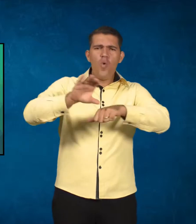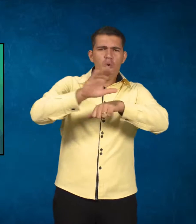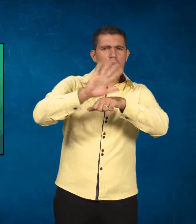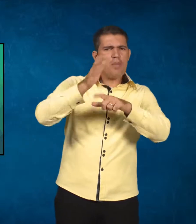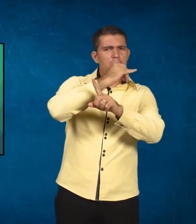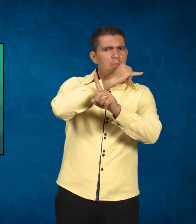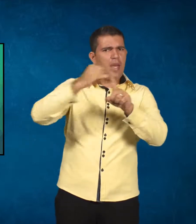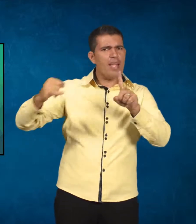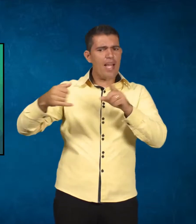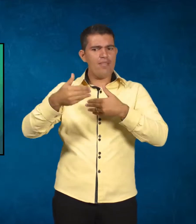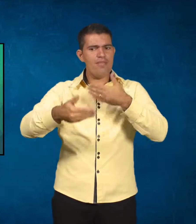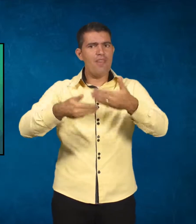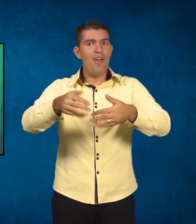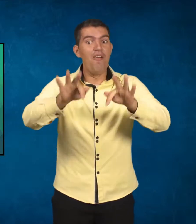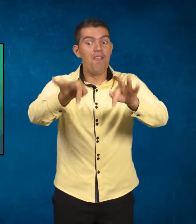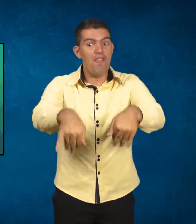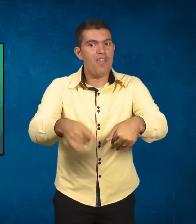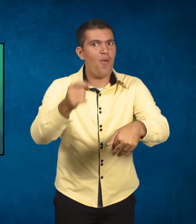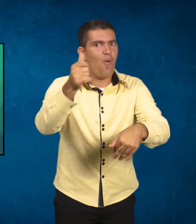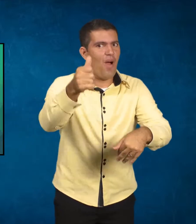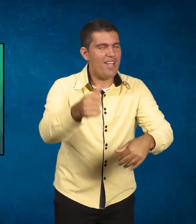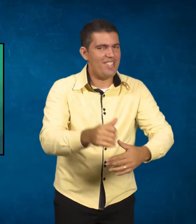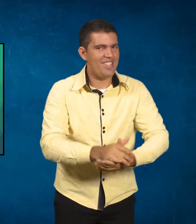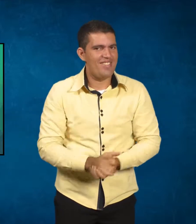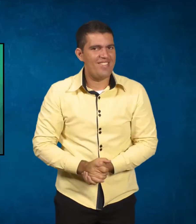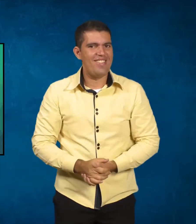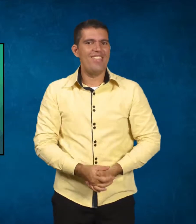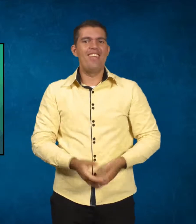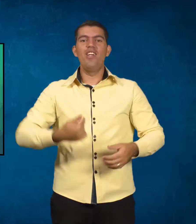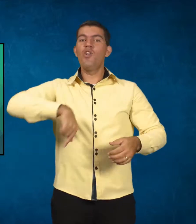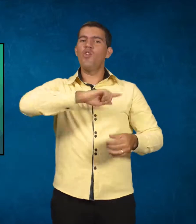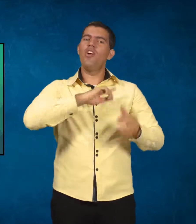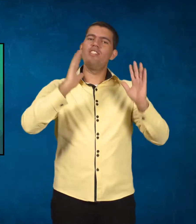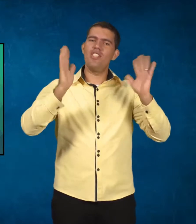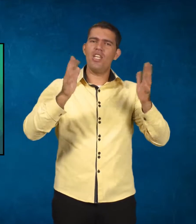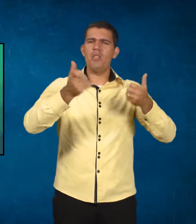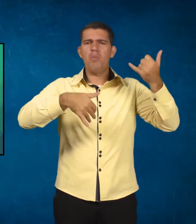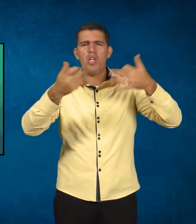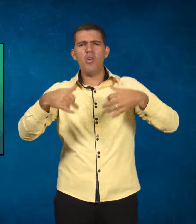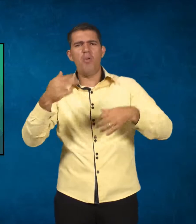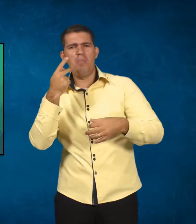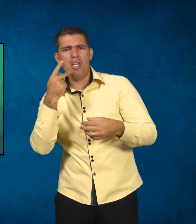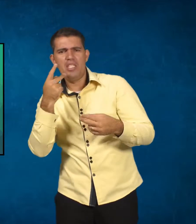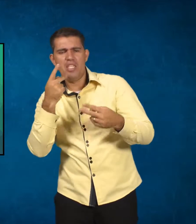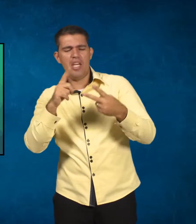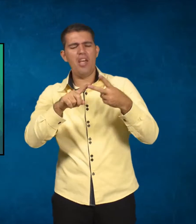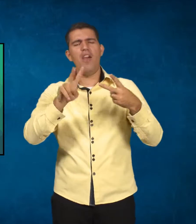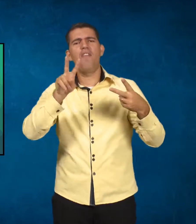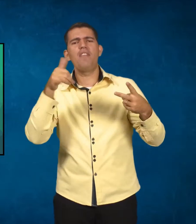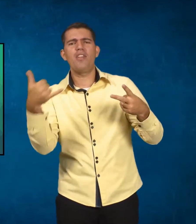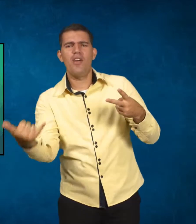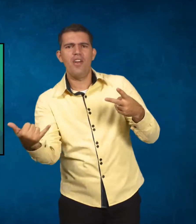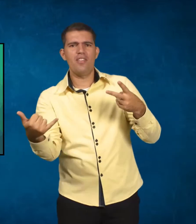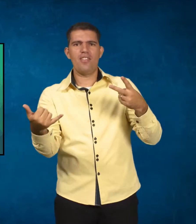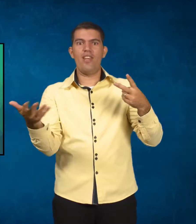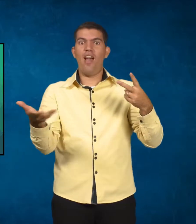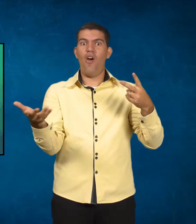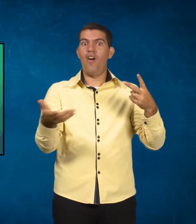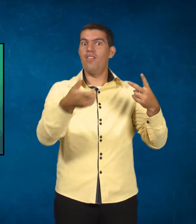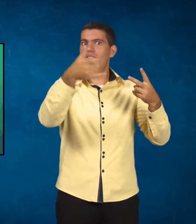já está caminhando para uma reta final. Nós já vimos Biagê, já vimos Vygotsky e agora a gente vai